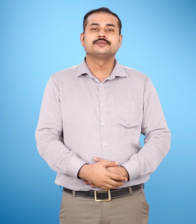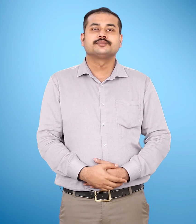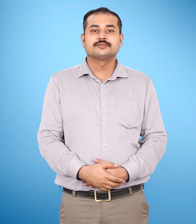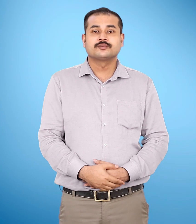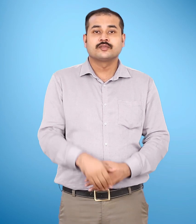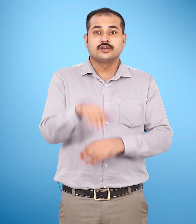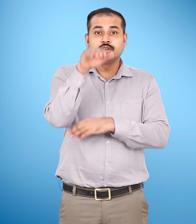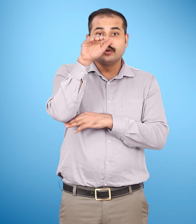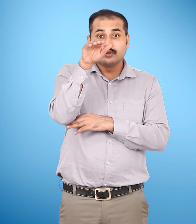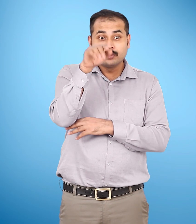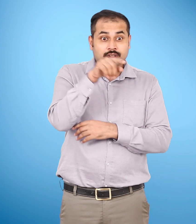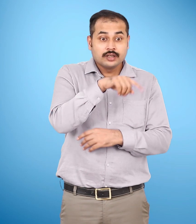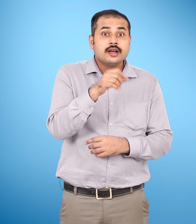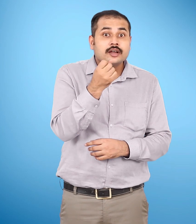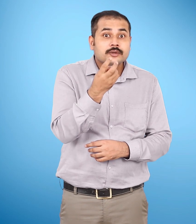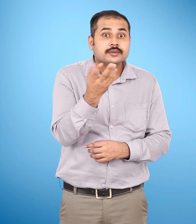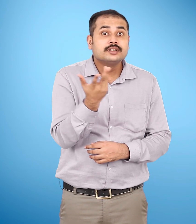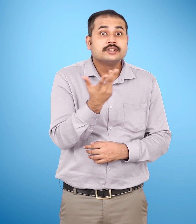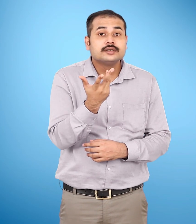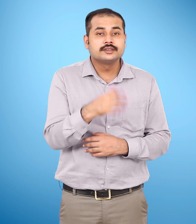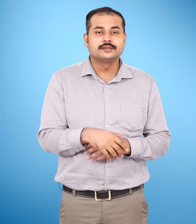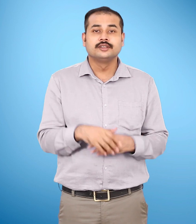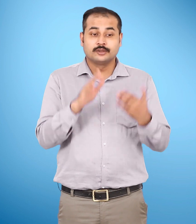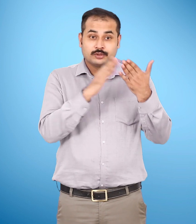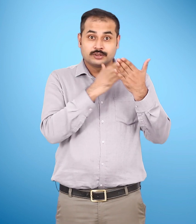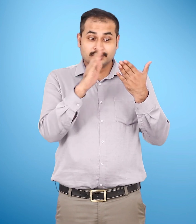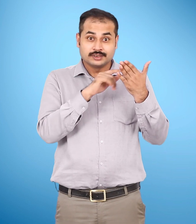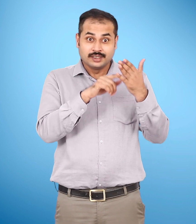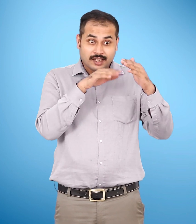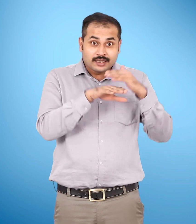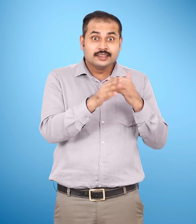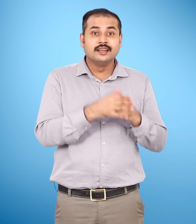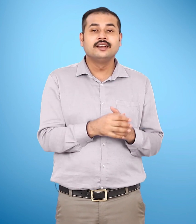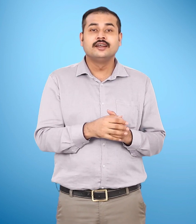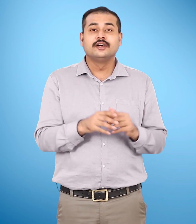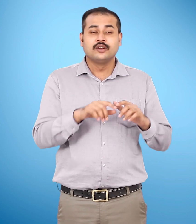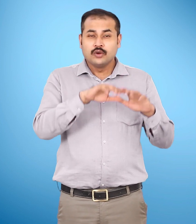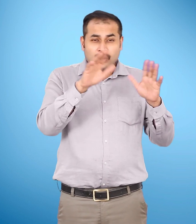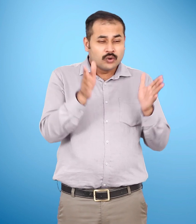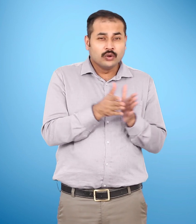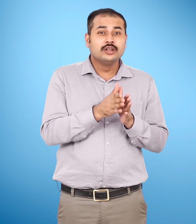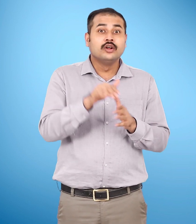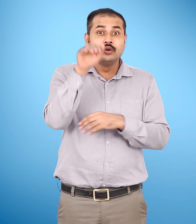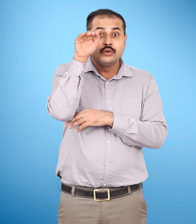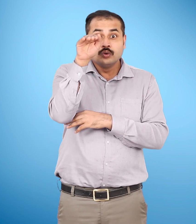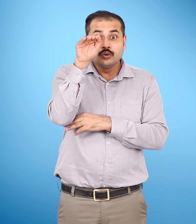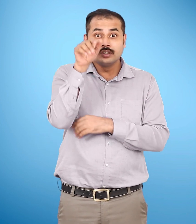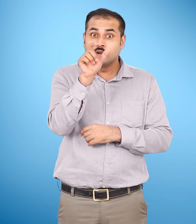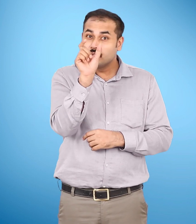कितने उँट इस कविता में कुल कितनी बार उँट शब्द आया है